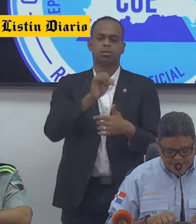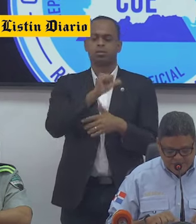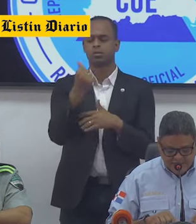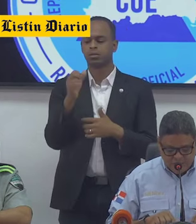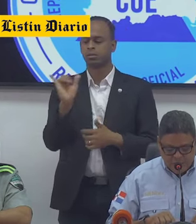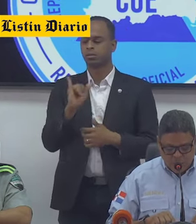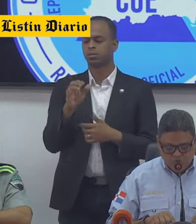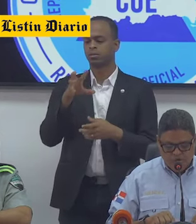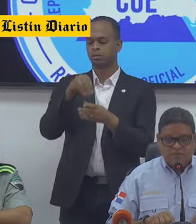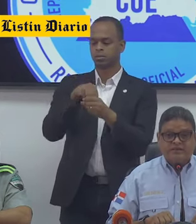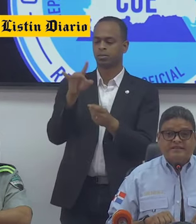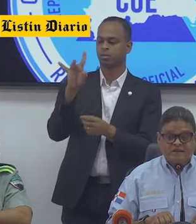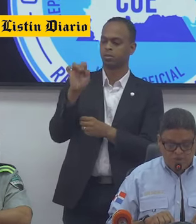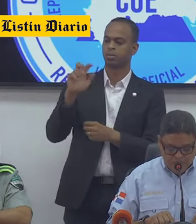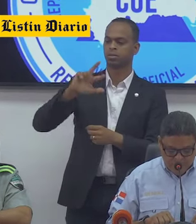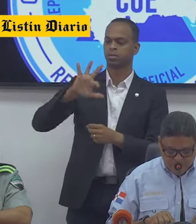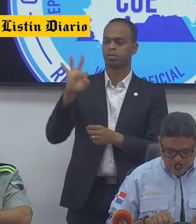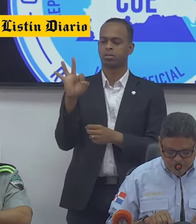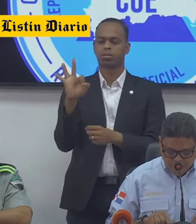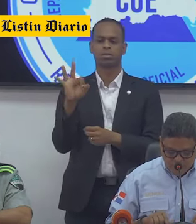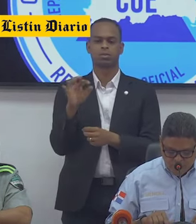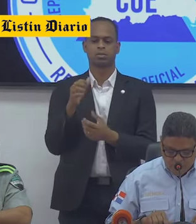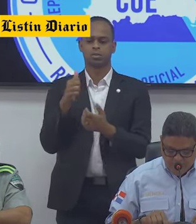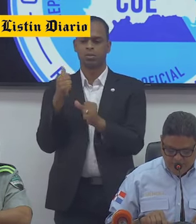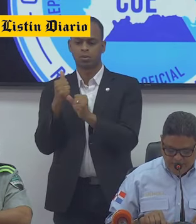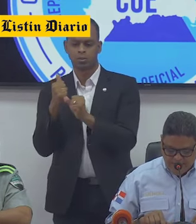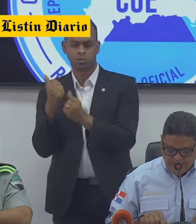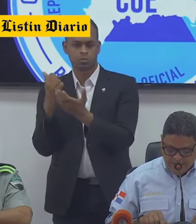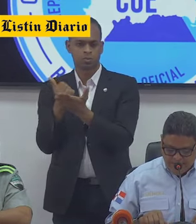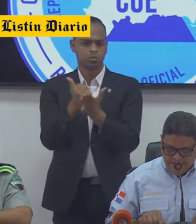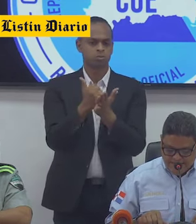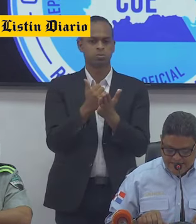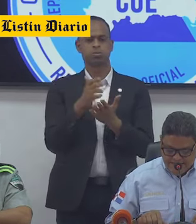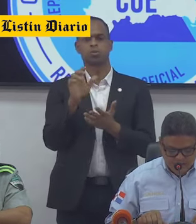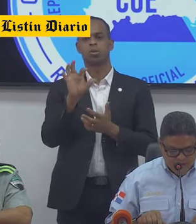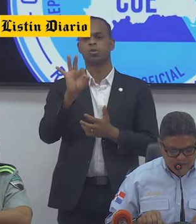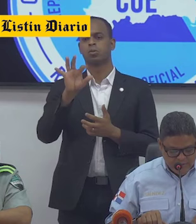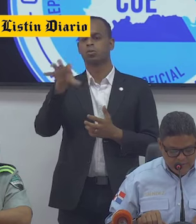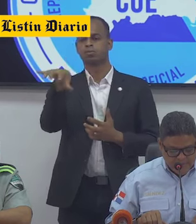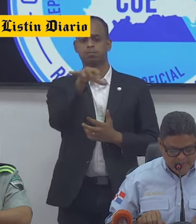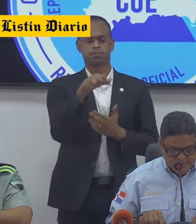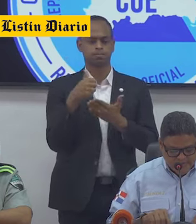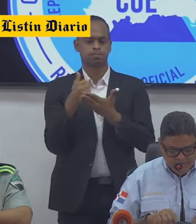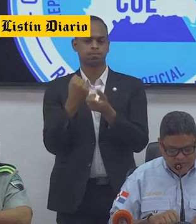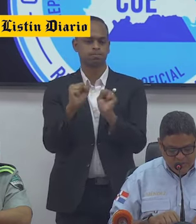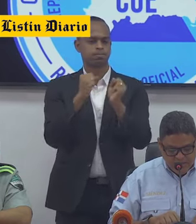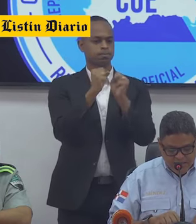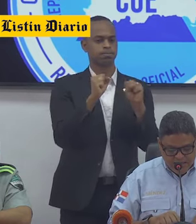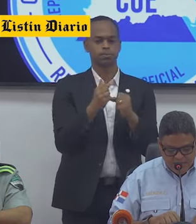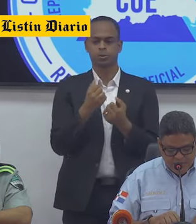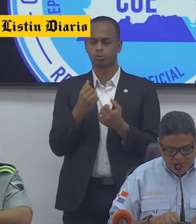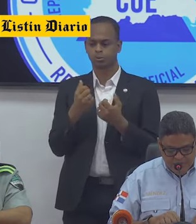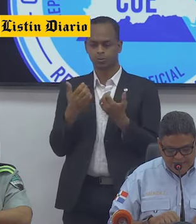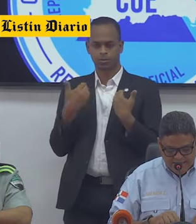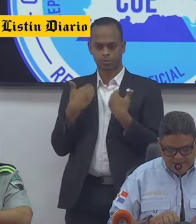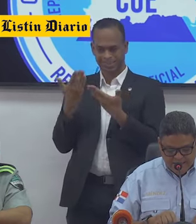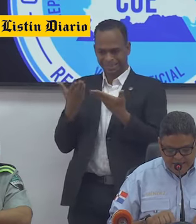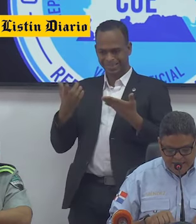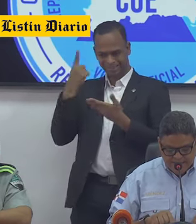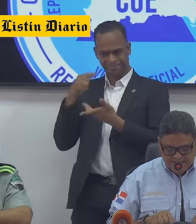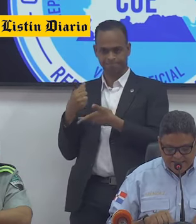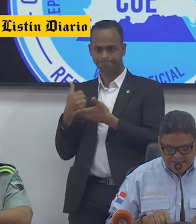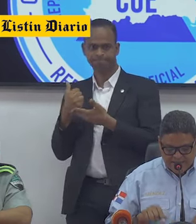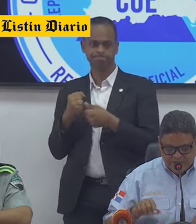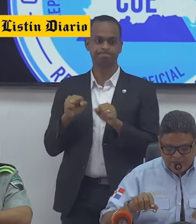se instalaron 839 puestos de socorro, 9 unidades móviles de rescate con equipo de extricación, 15 ambulancias